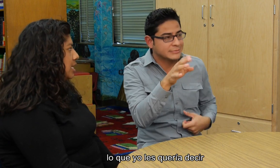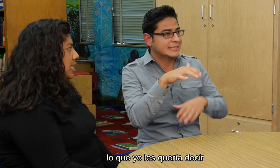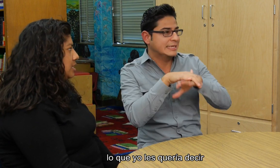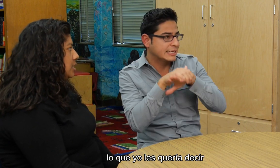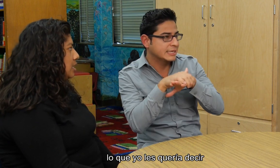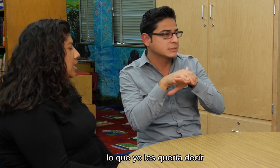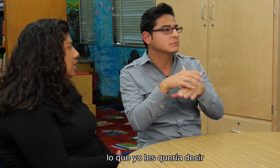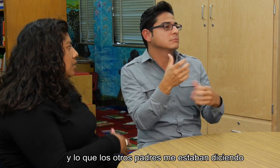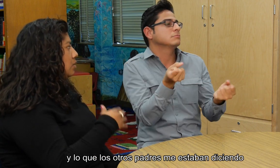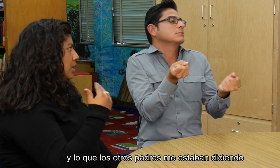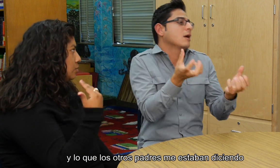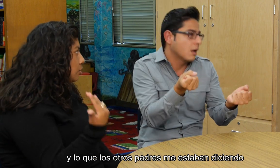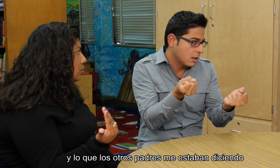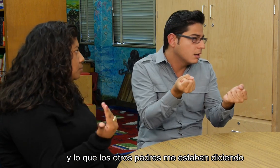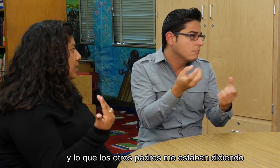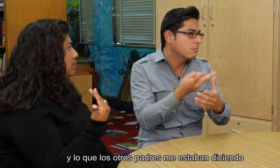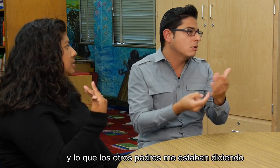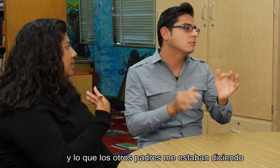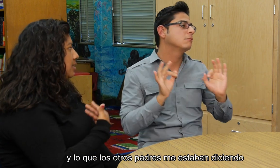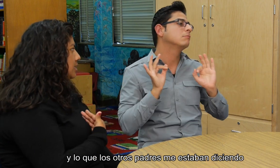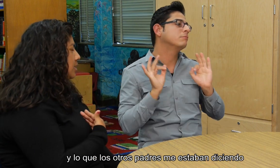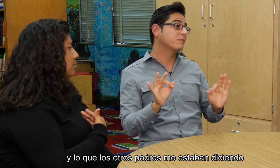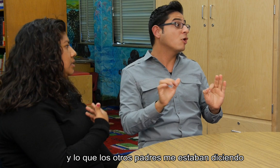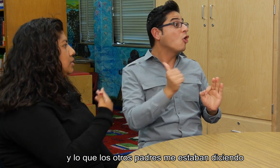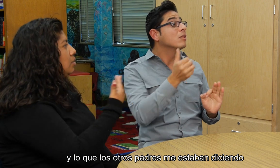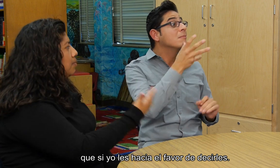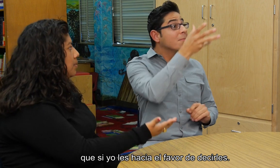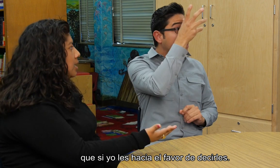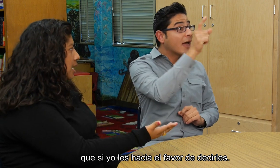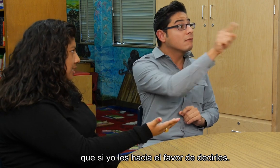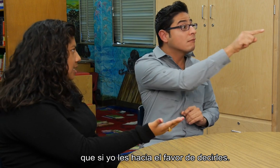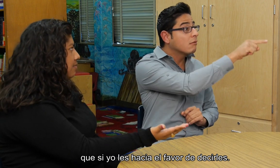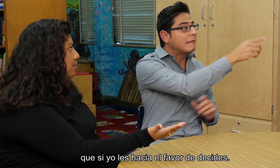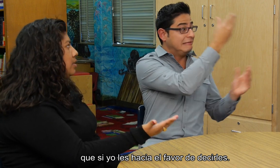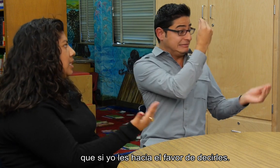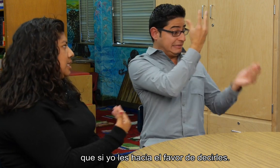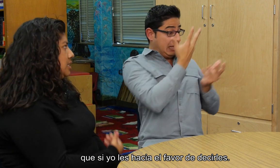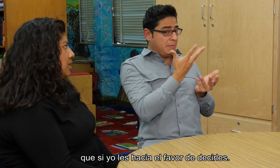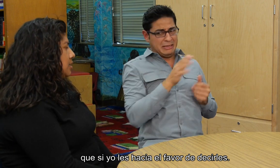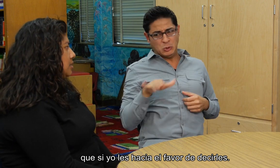quería decir y lo que los otros padres me estaban diciendo, que si yo le hacía el favor de decirles.